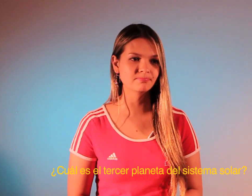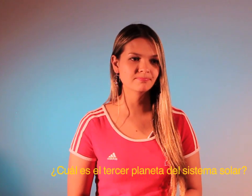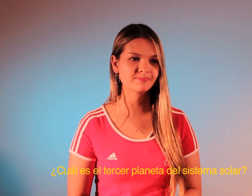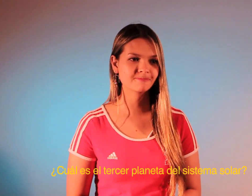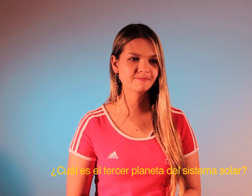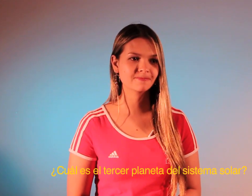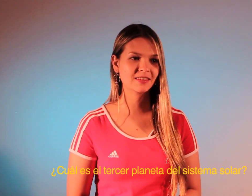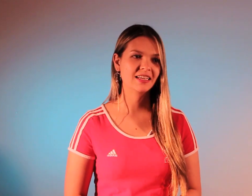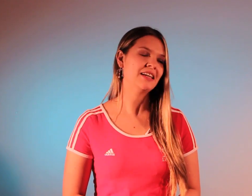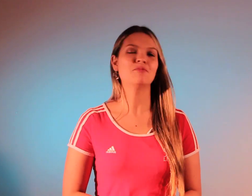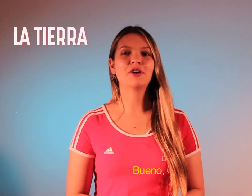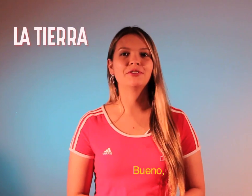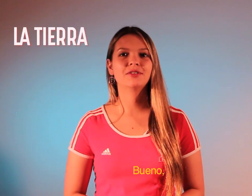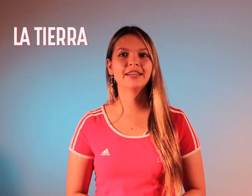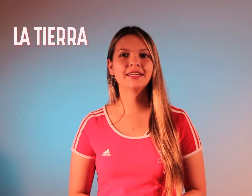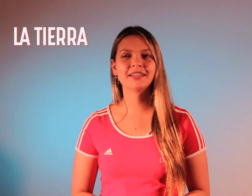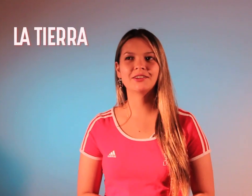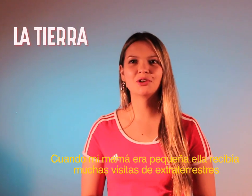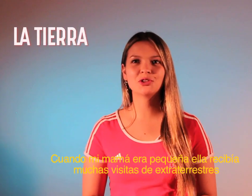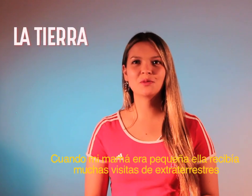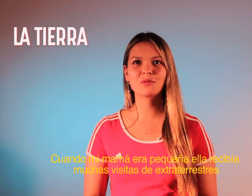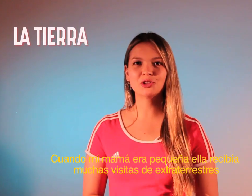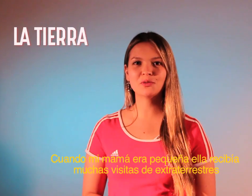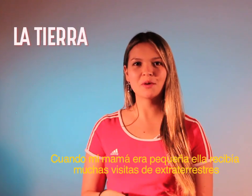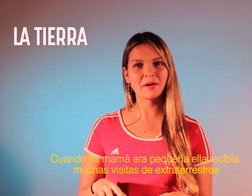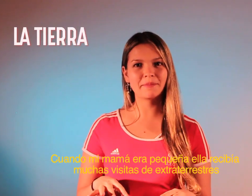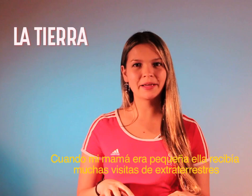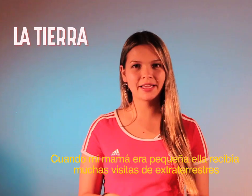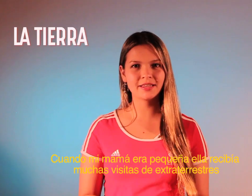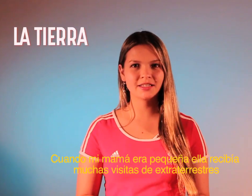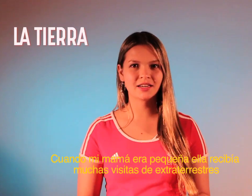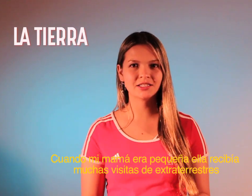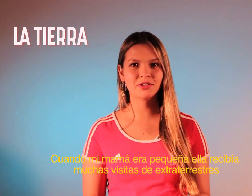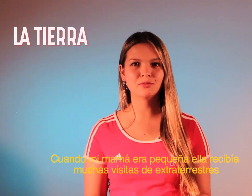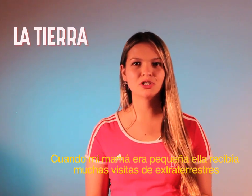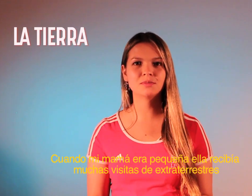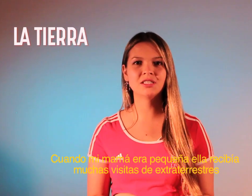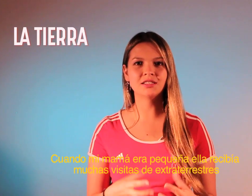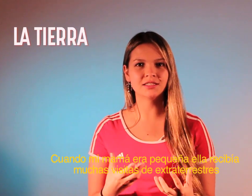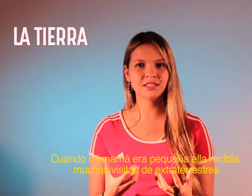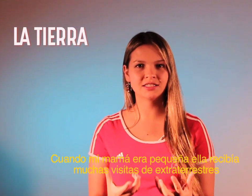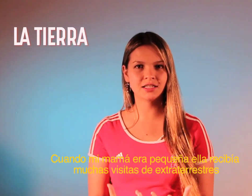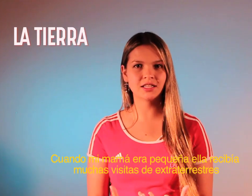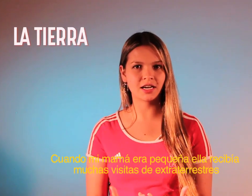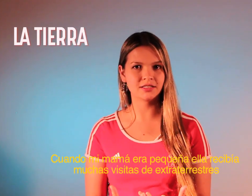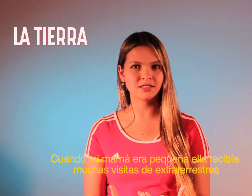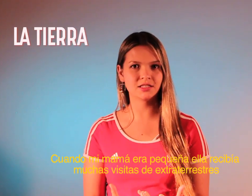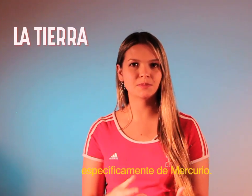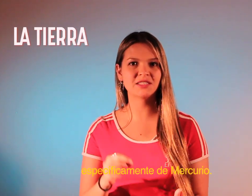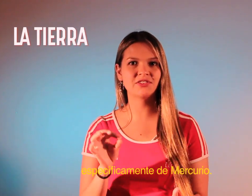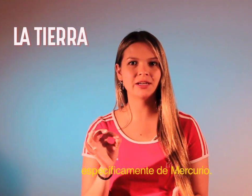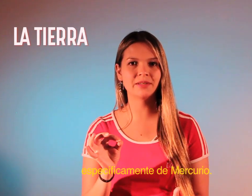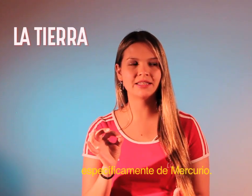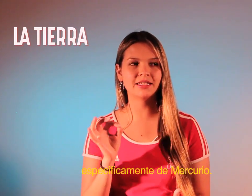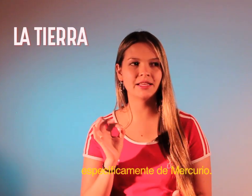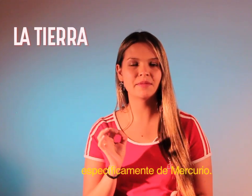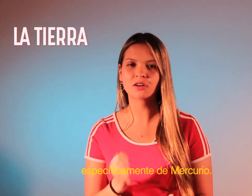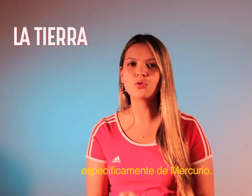Sistema Solar? Bueno, cuando mi mamá era pequeña ya recibía muchas visitas de extraterrestres, específicamente de Mercurio.